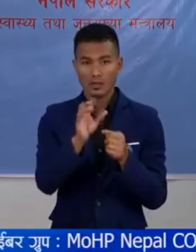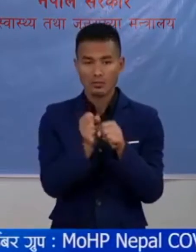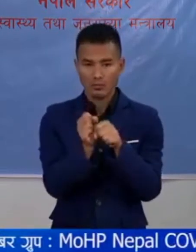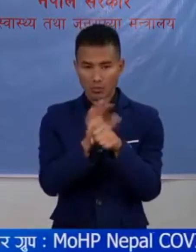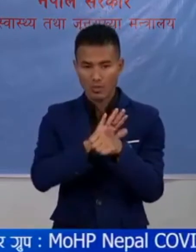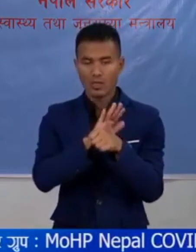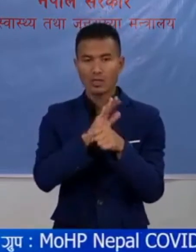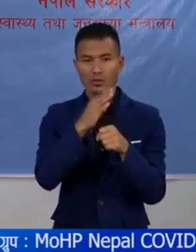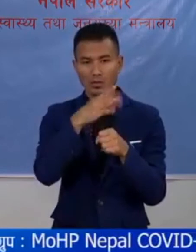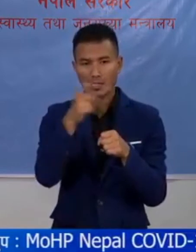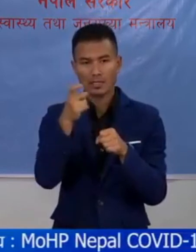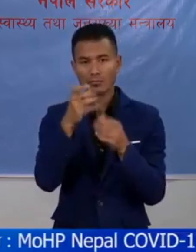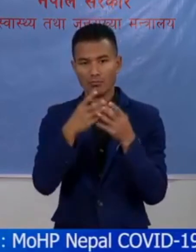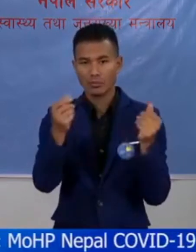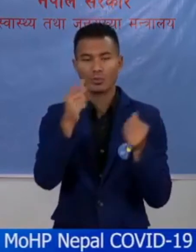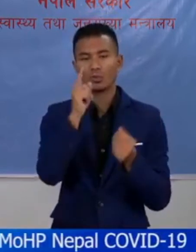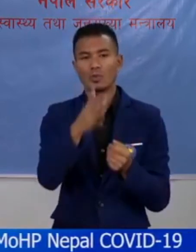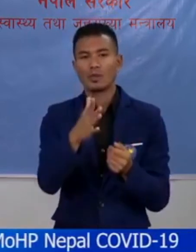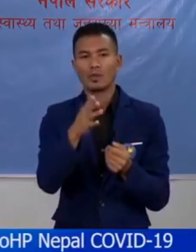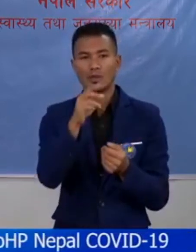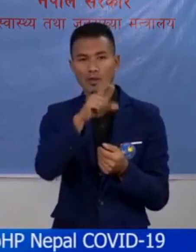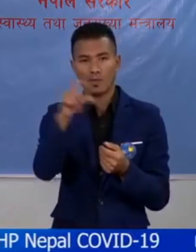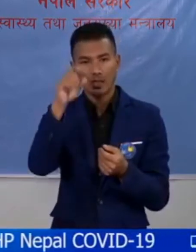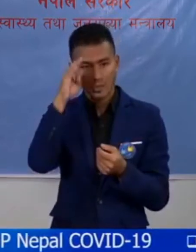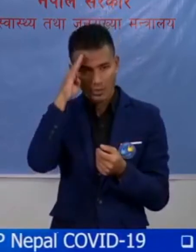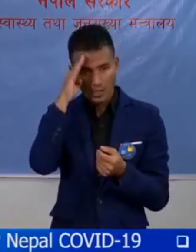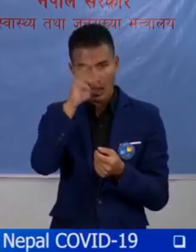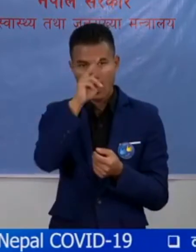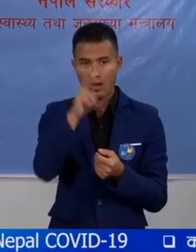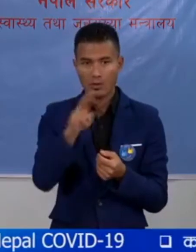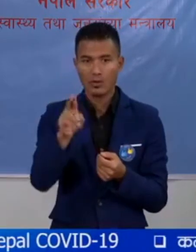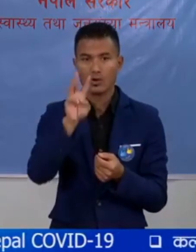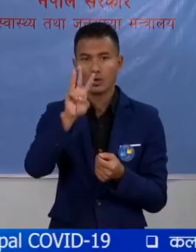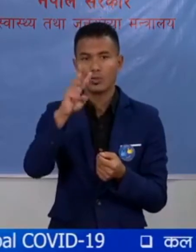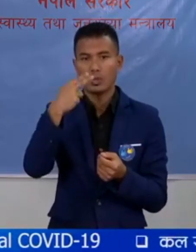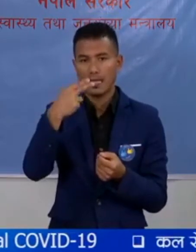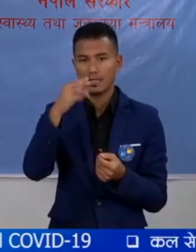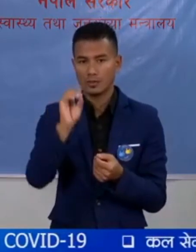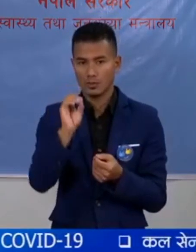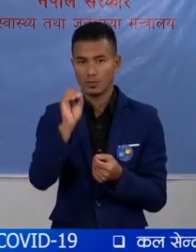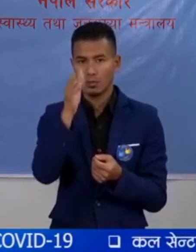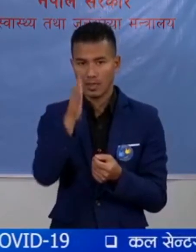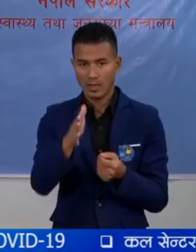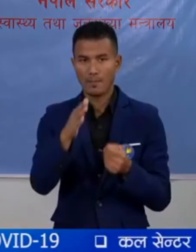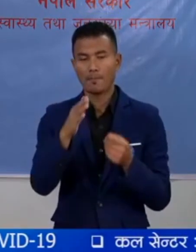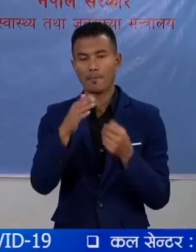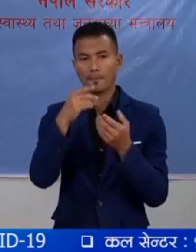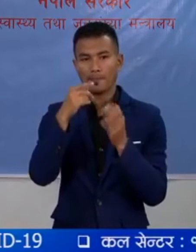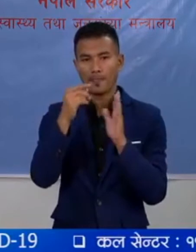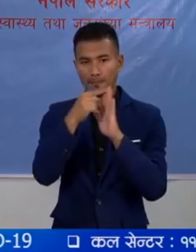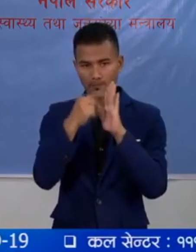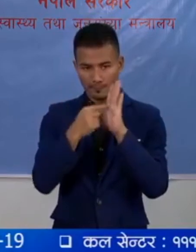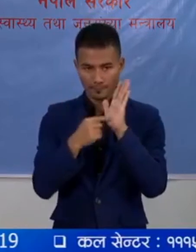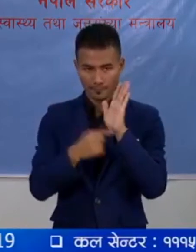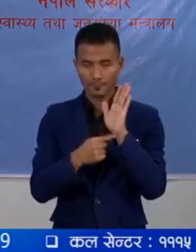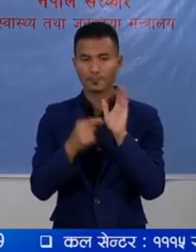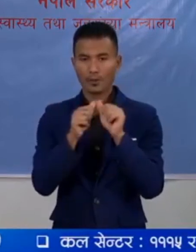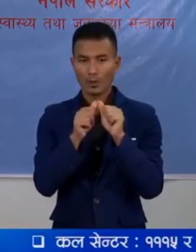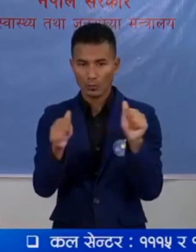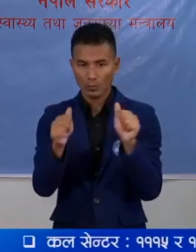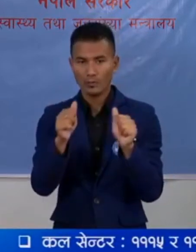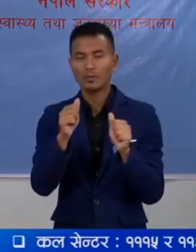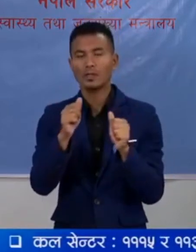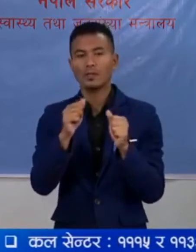देखान्ना पर नको लागी तेस कारणले नेपाल सरकार तथा WHO ले पालना गरेका ता निर्दे संतियेका